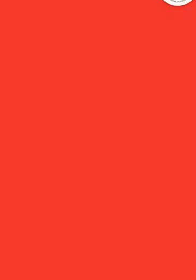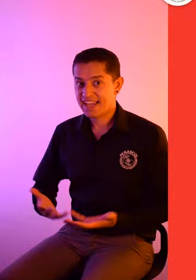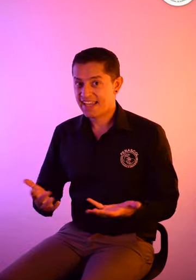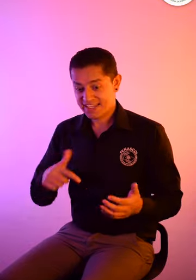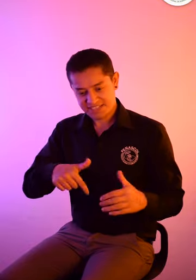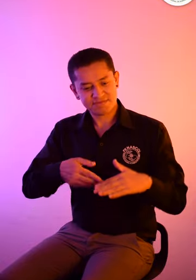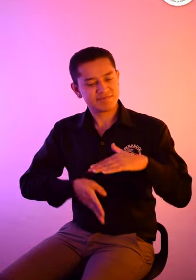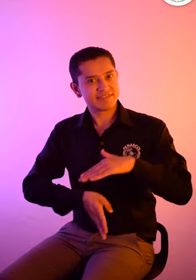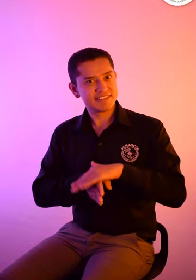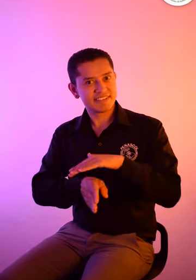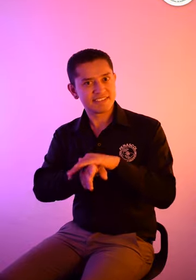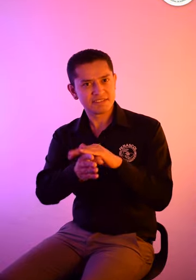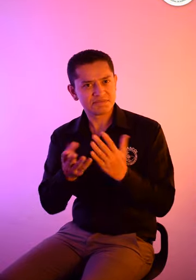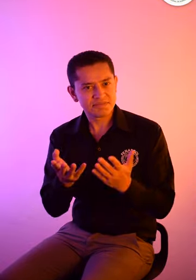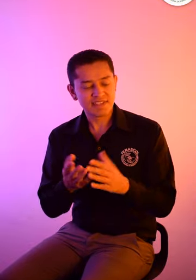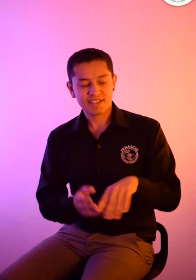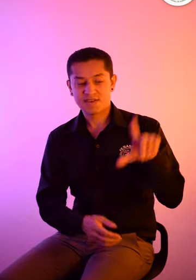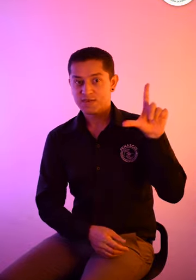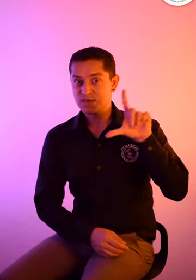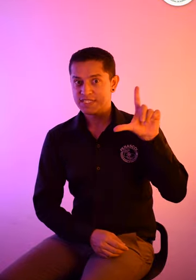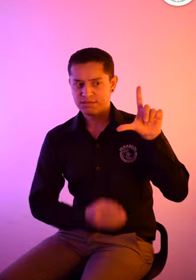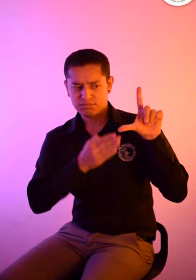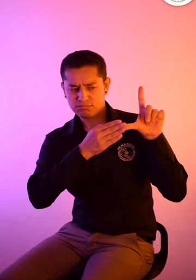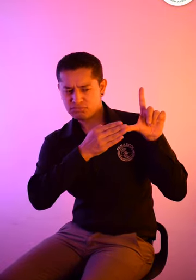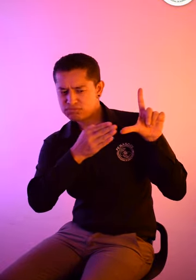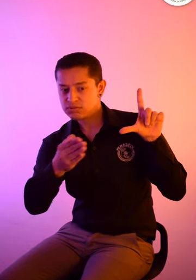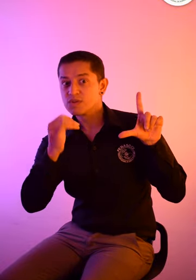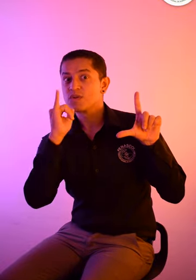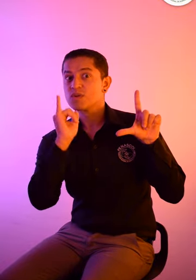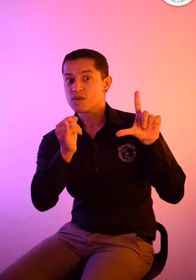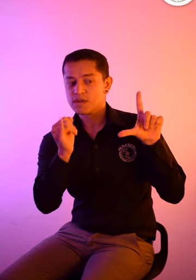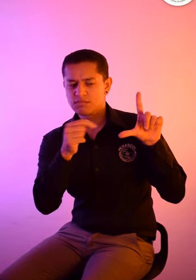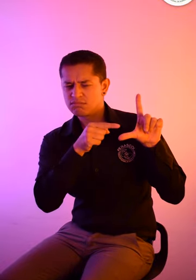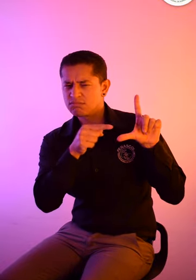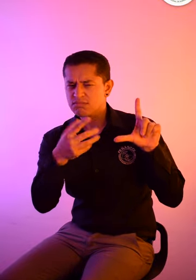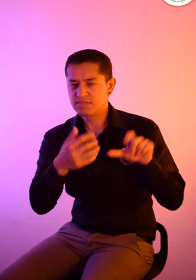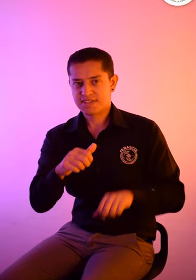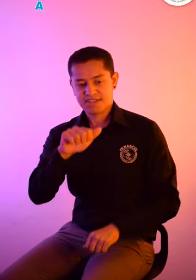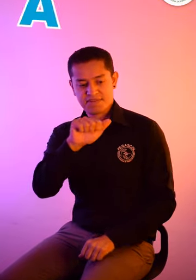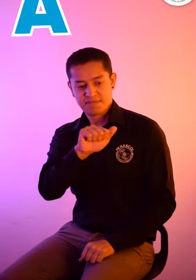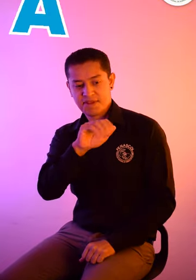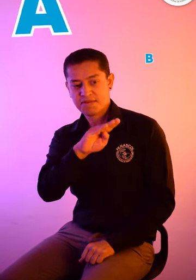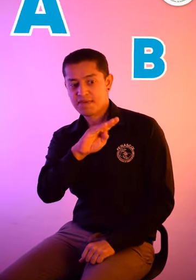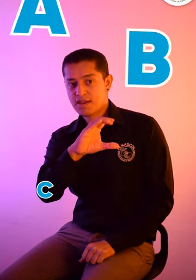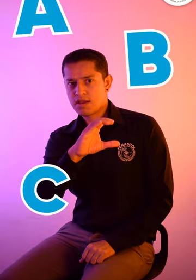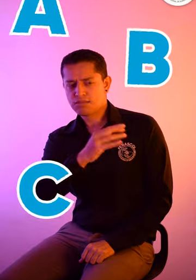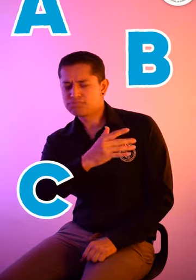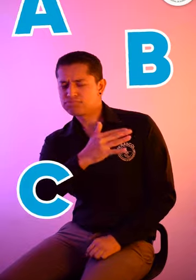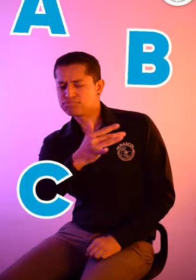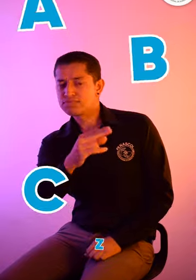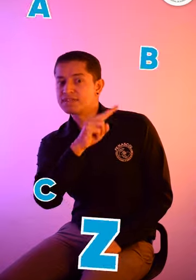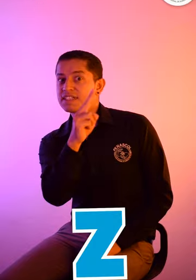para dar continuidad a nuestros vídeos de lunes a jueves de señas que usan la configuración del